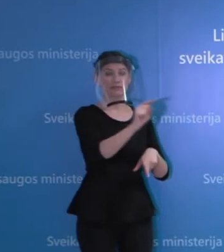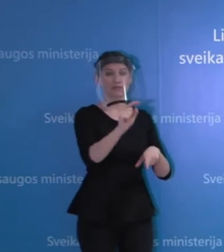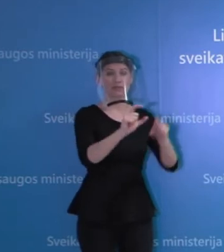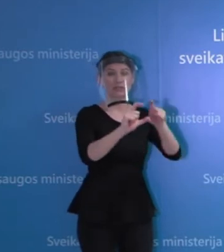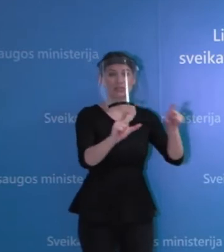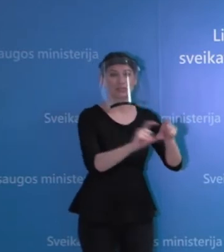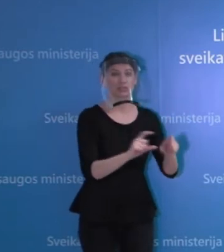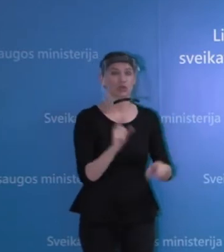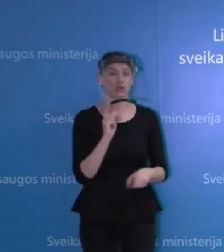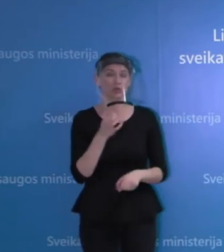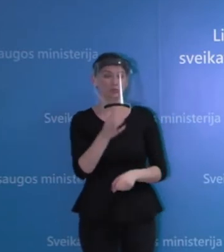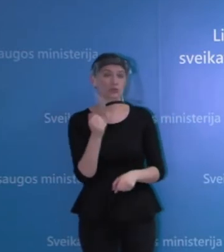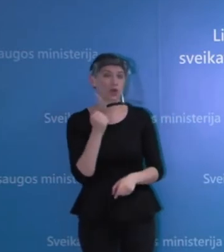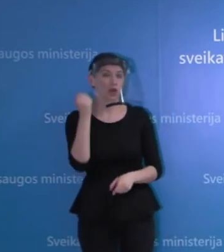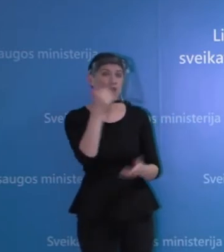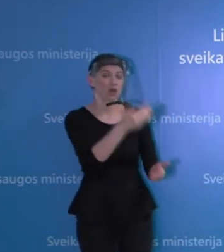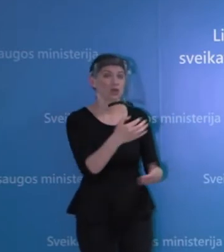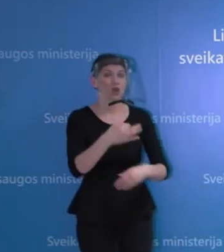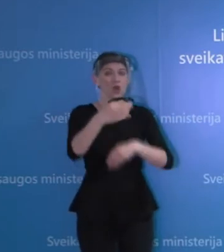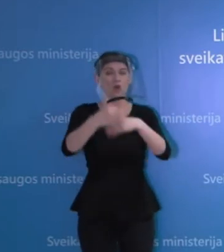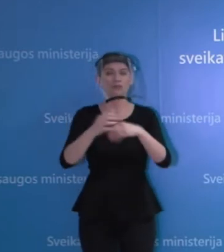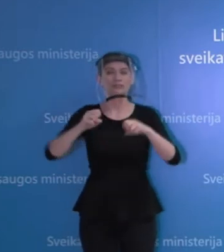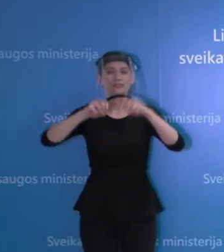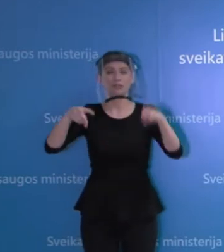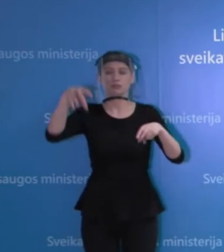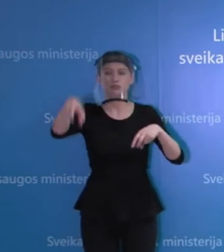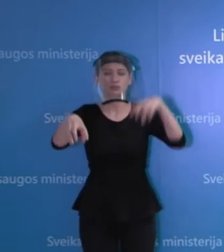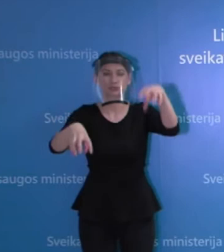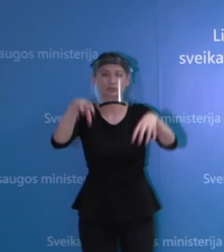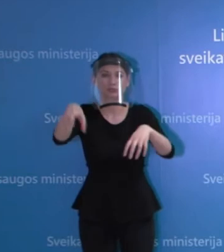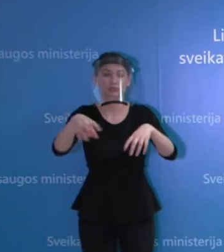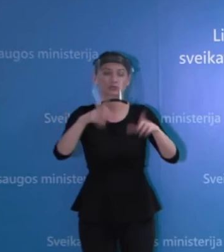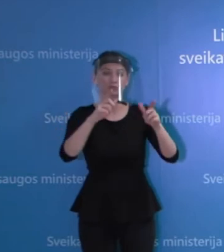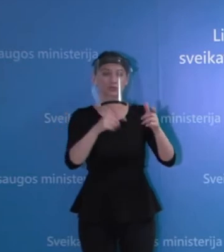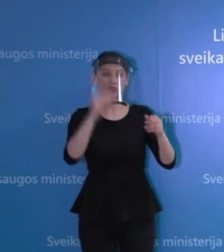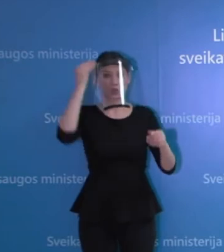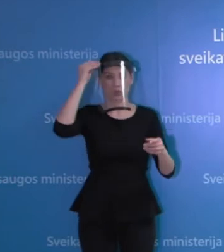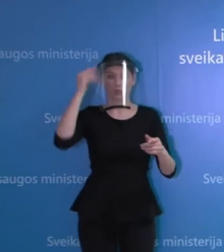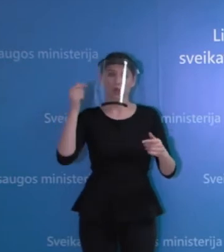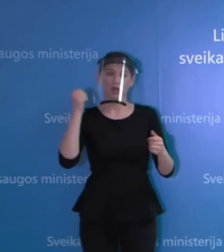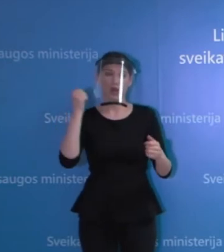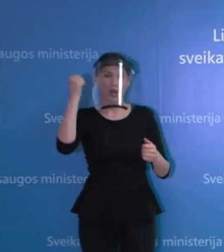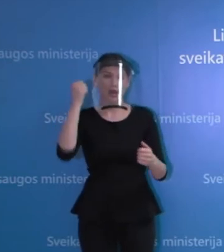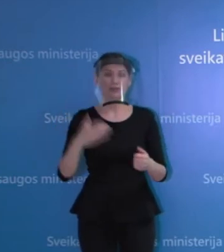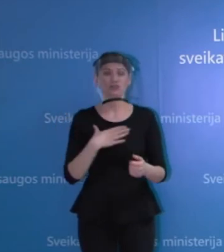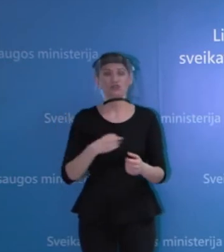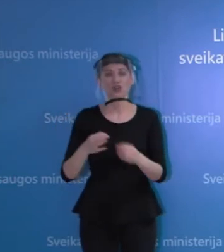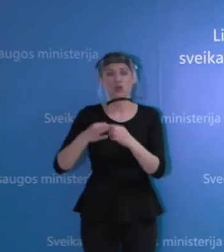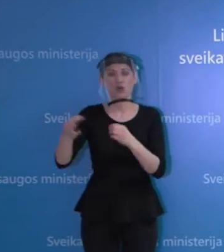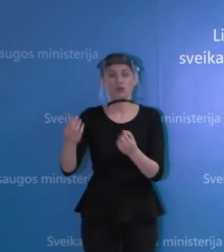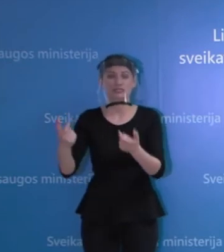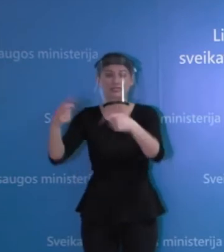tai yra tiem, kurie organizuoja mobilių punktų veiklą, tikrai ačiū labai, kad padėjot Vilniaus rajono savaldybėj